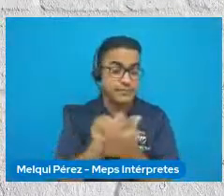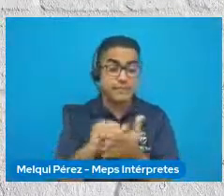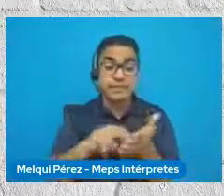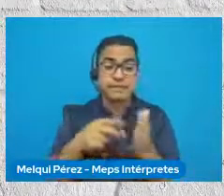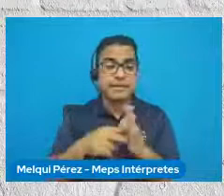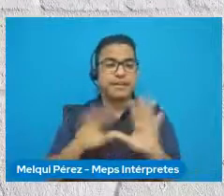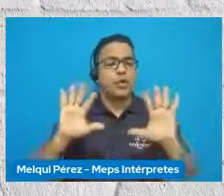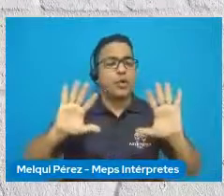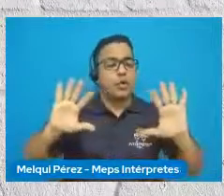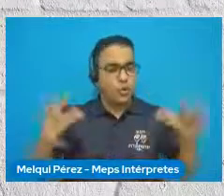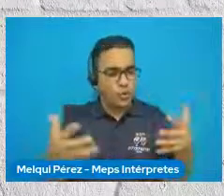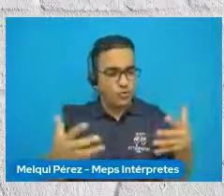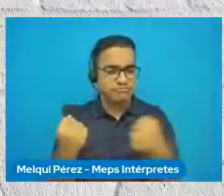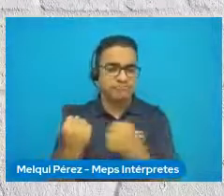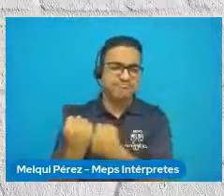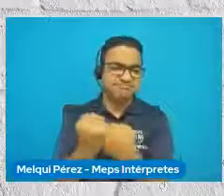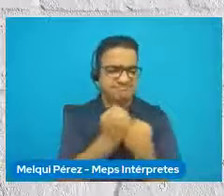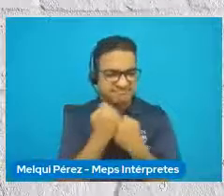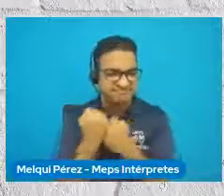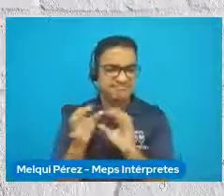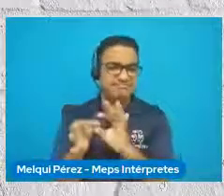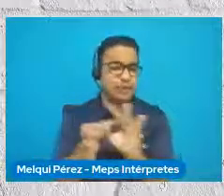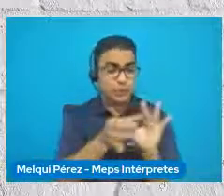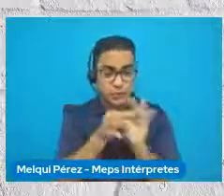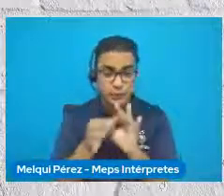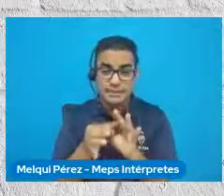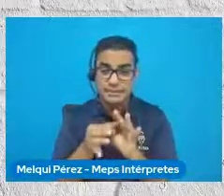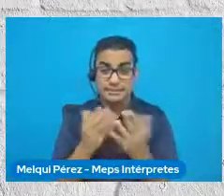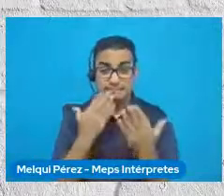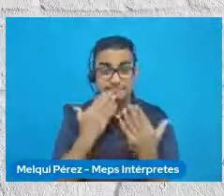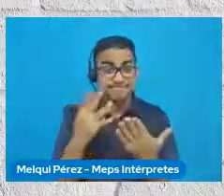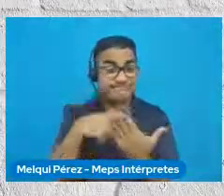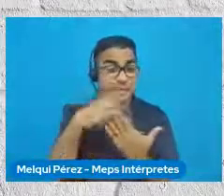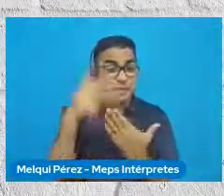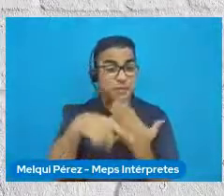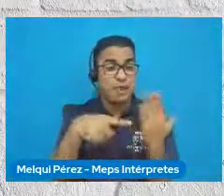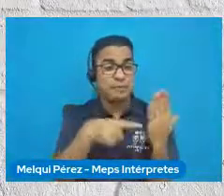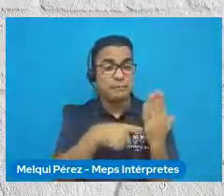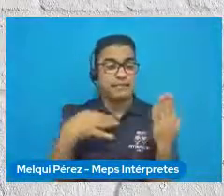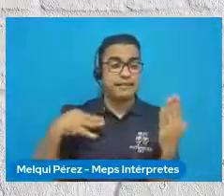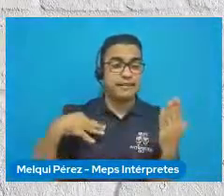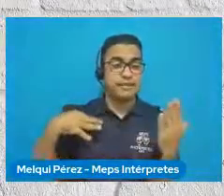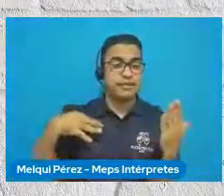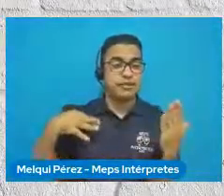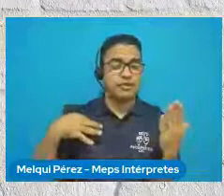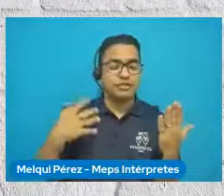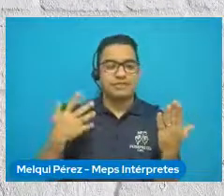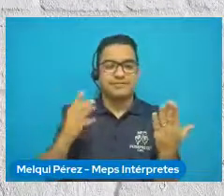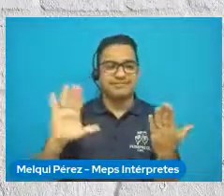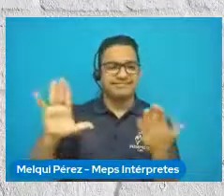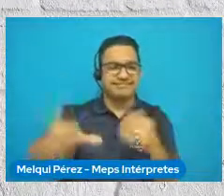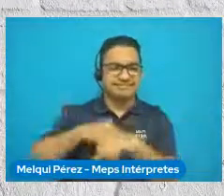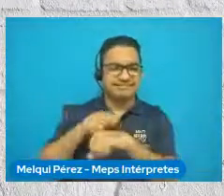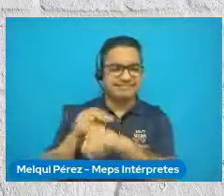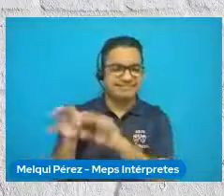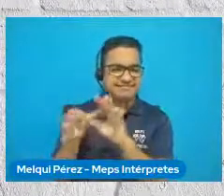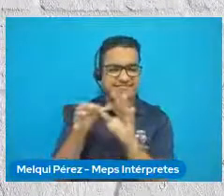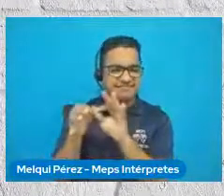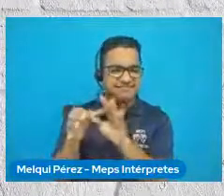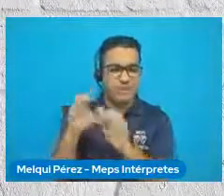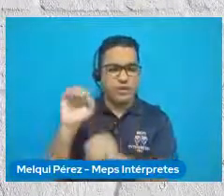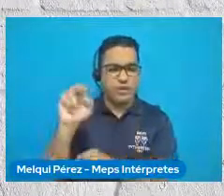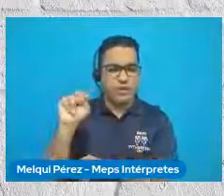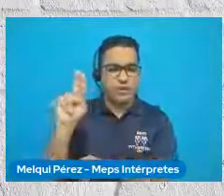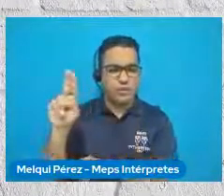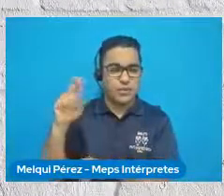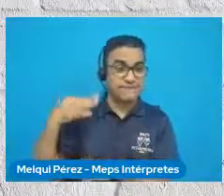de personas unidas. Gracias al programa de voluntarios de Organización de Naciones Unidas, los